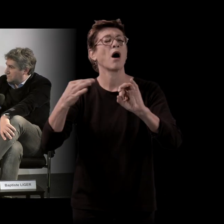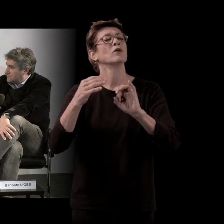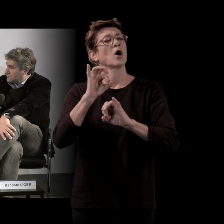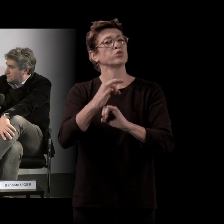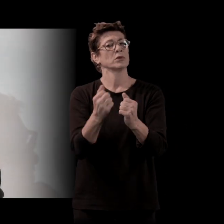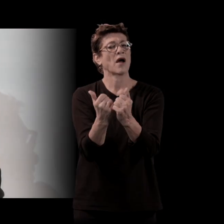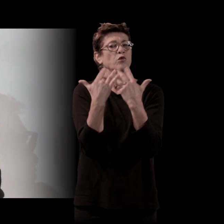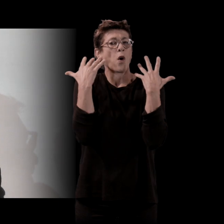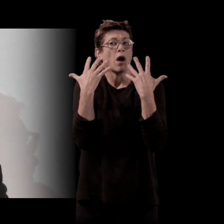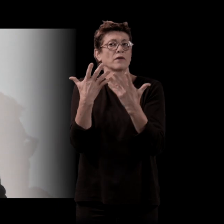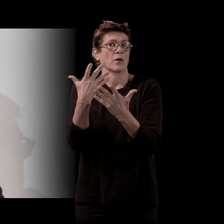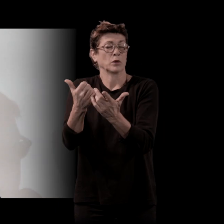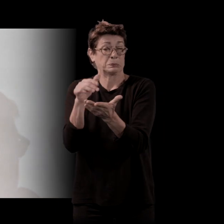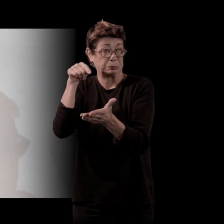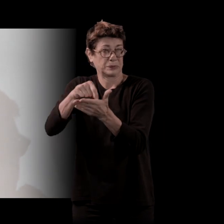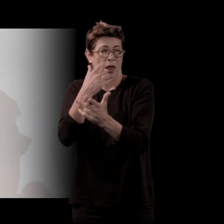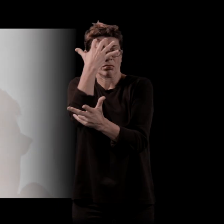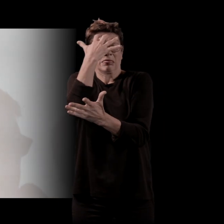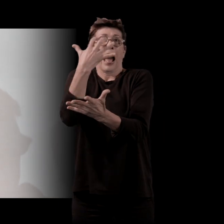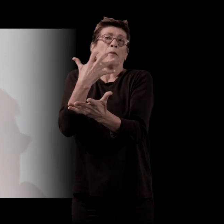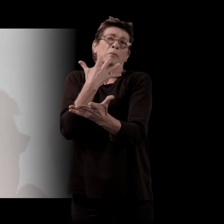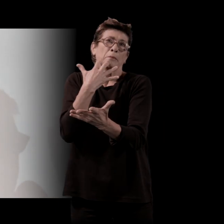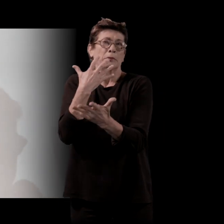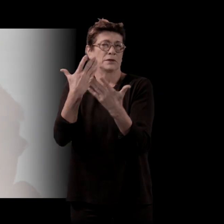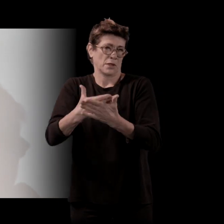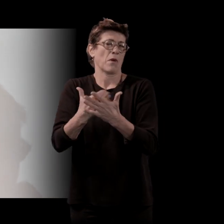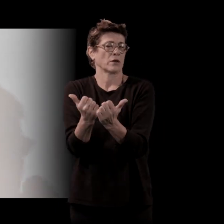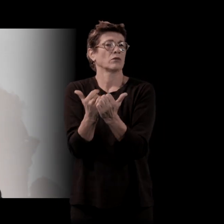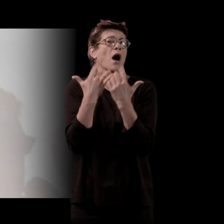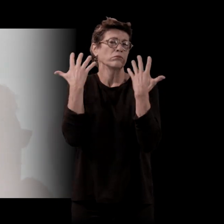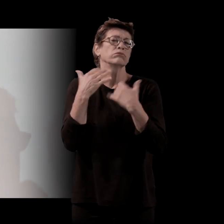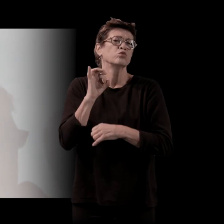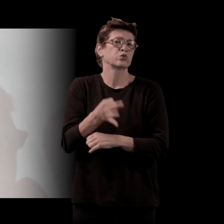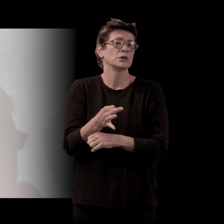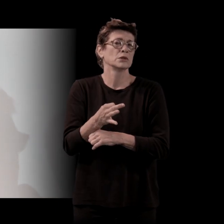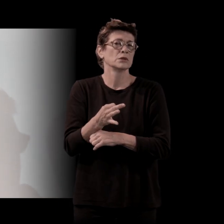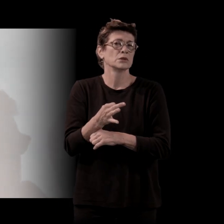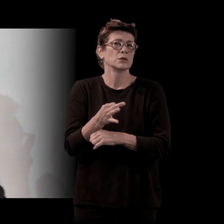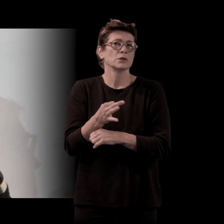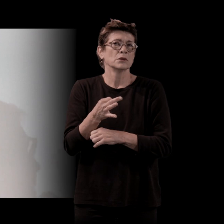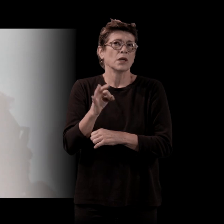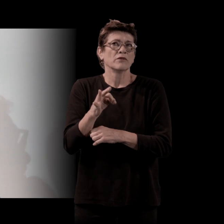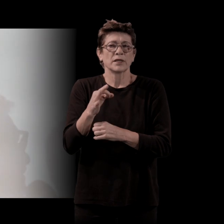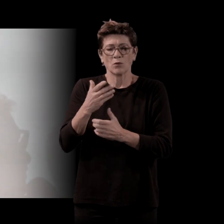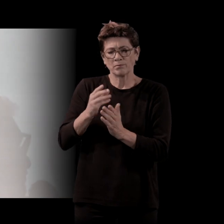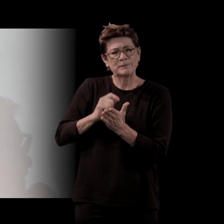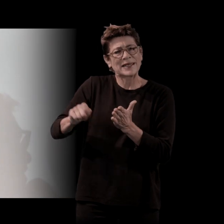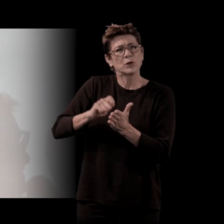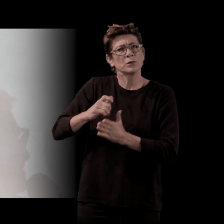Ça, oui. C'est-dire que je parle, je fais souvent des... C'est assez visuel, il y a des situations, il y a... Voilà. Mais ça, c'était